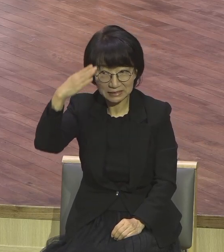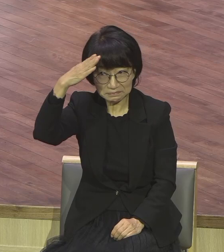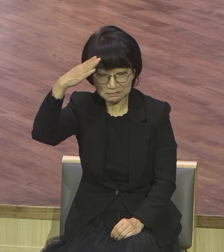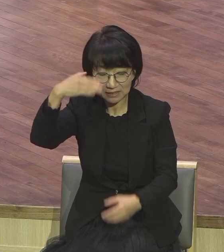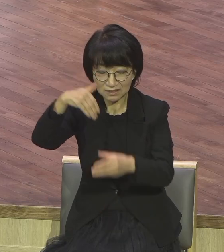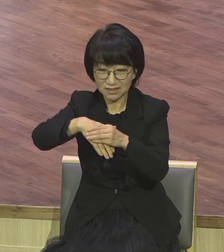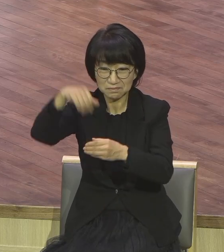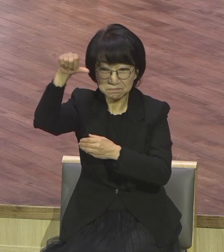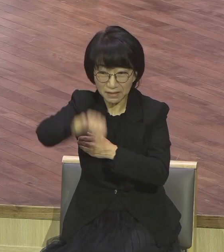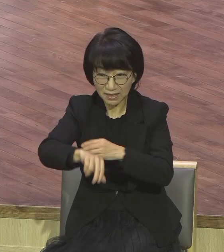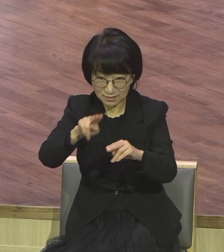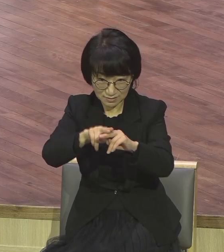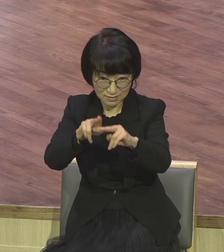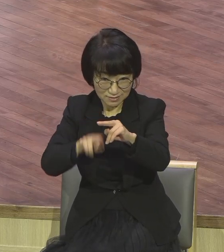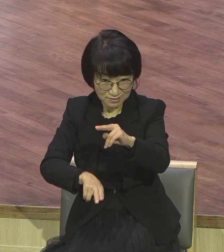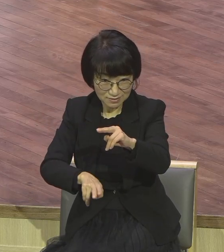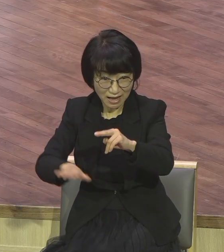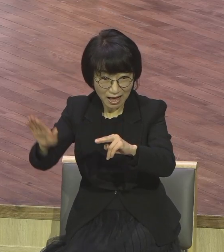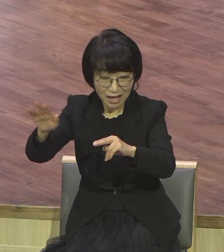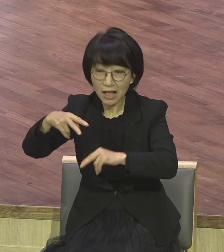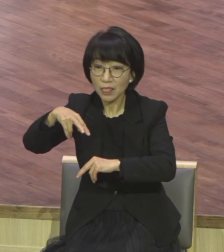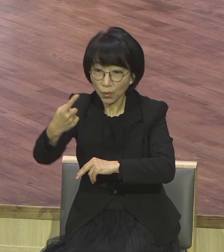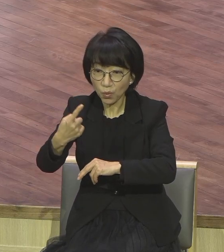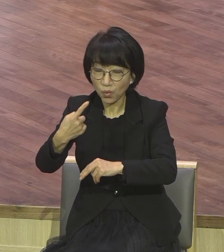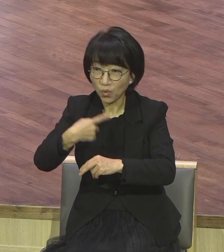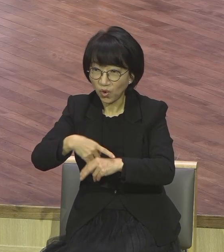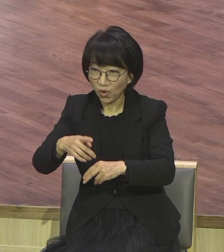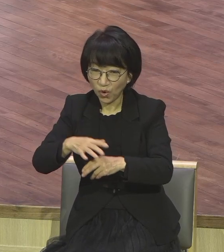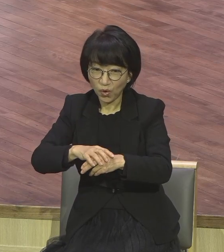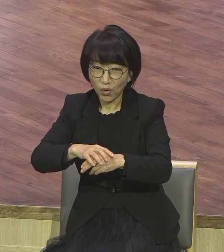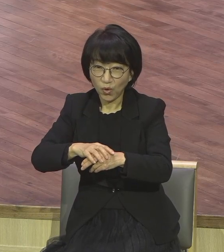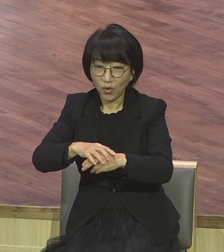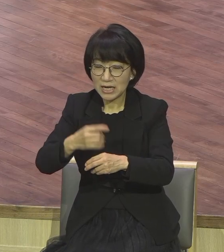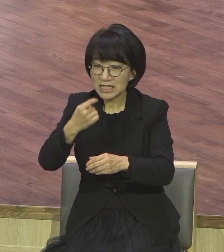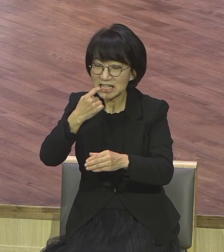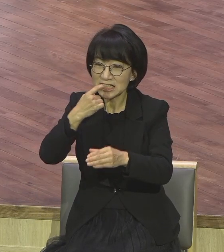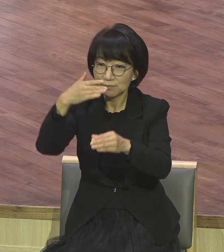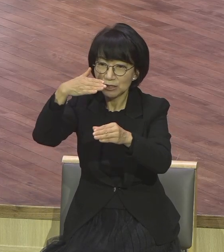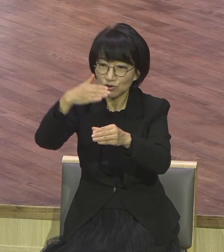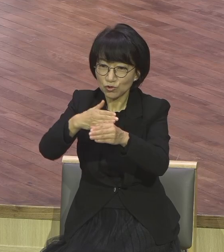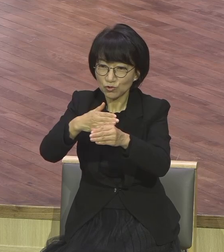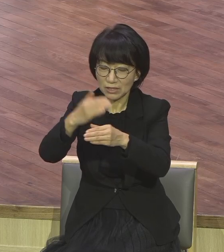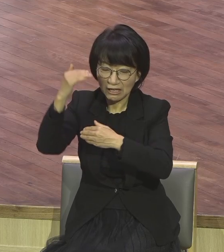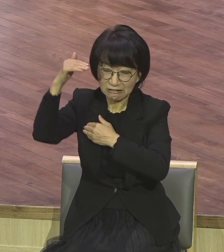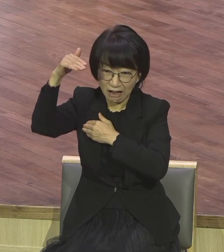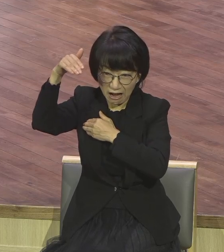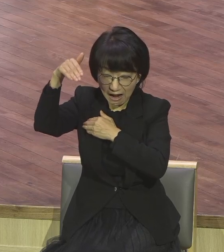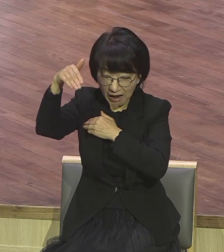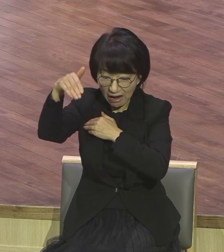미국의 민주주의를 후퇴시킨 사람이다 라고 그렇게 평가하고 있습니다.